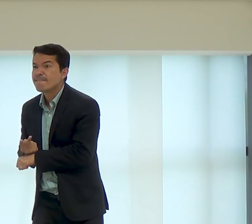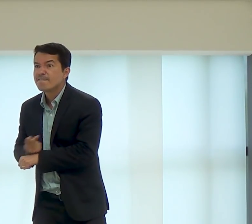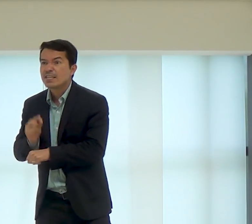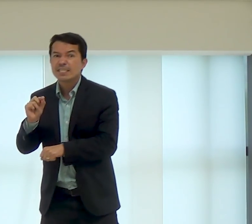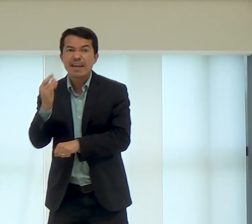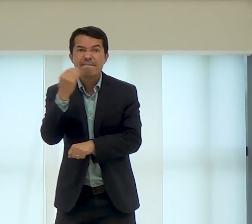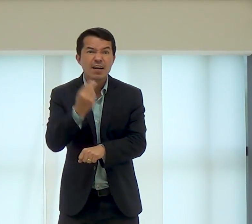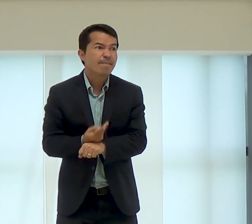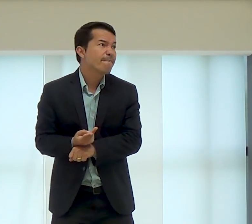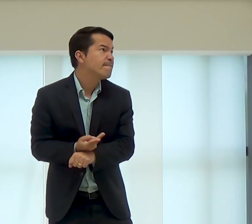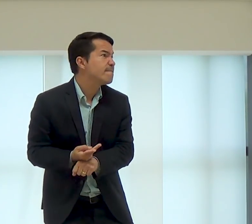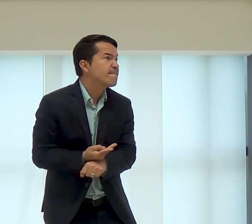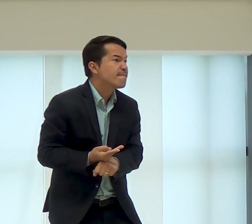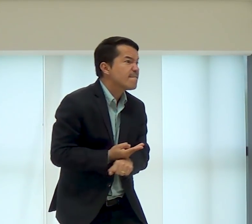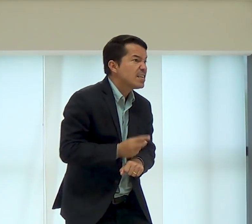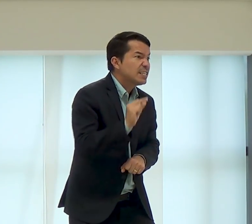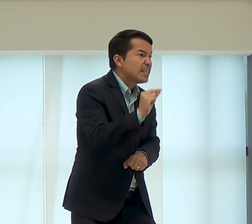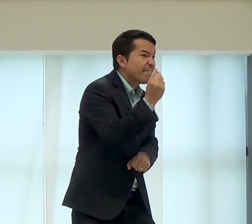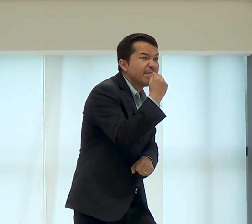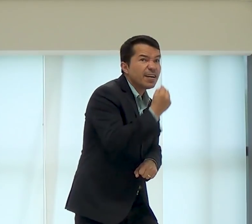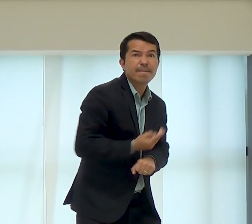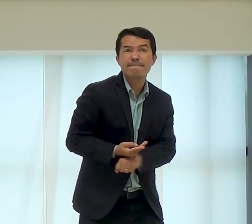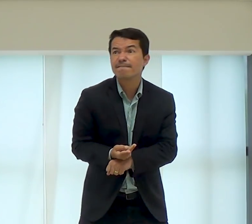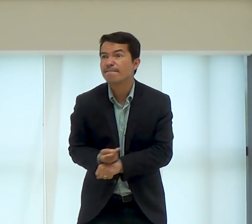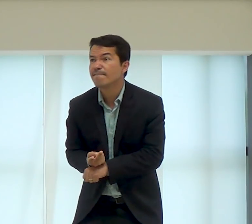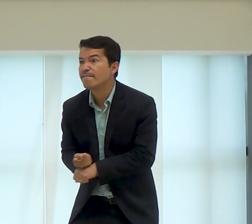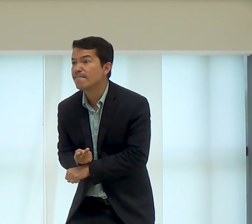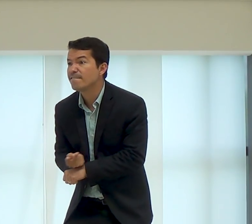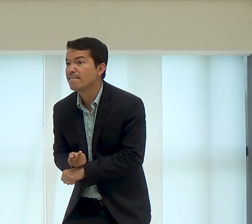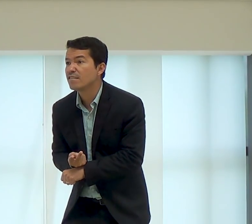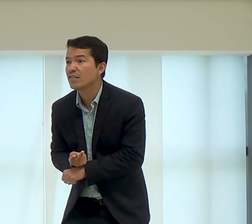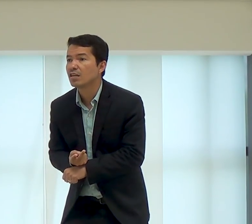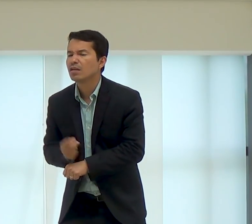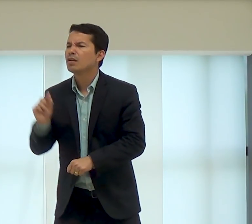presa, procurando quem está fraco, quem está fraco?